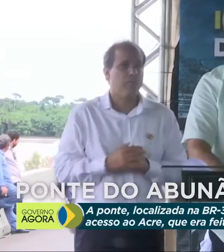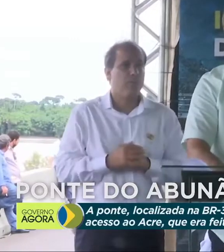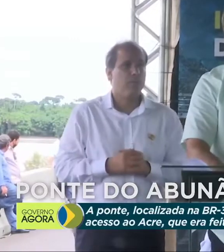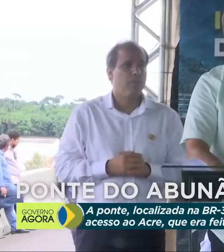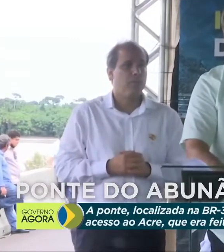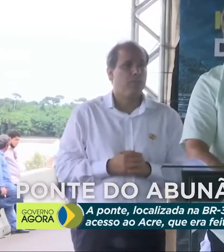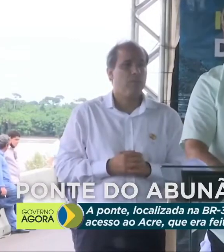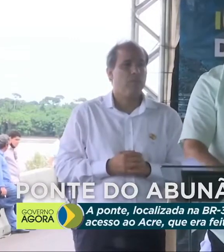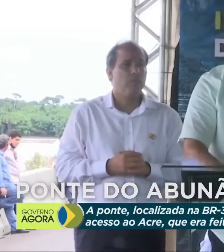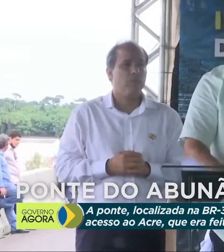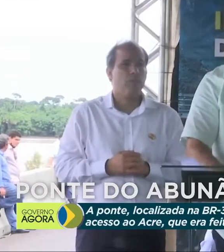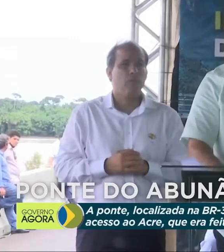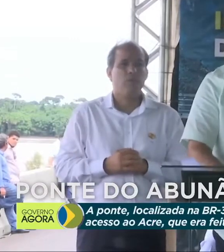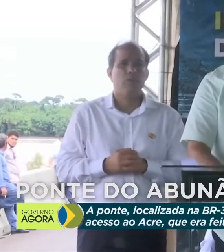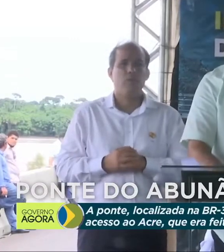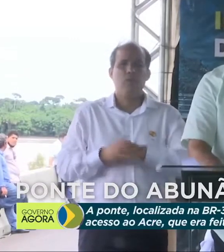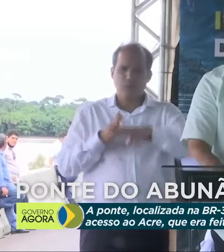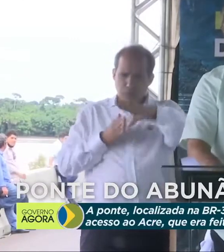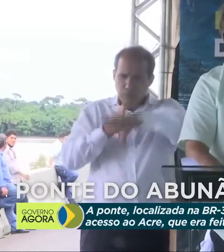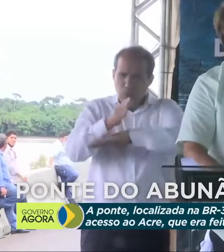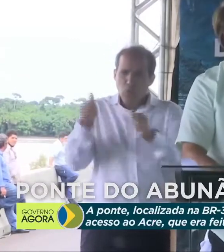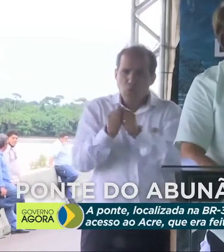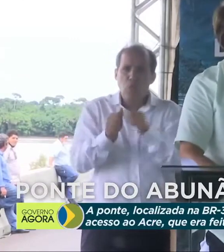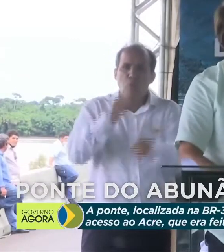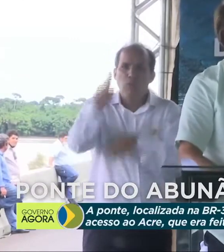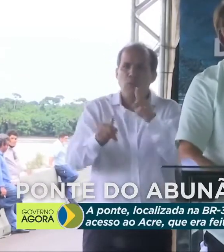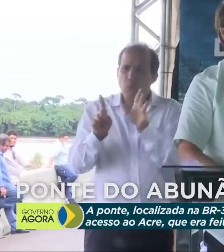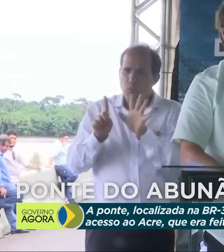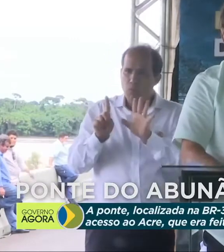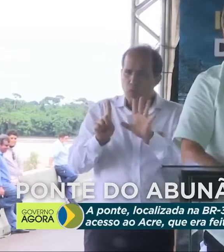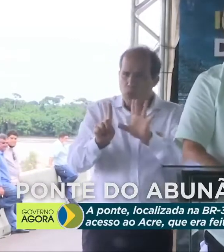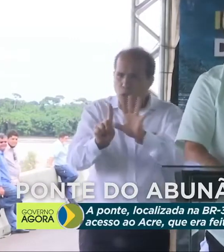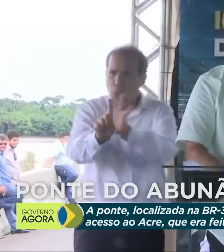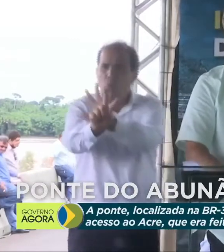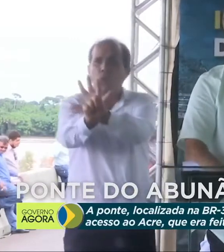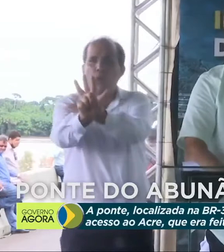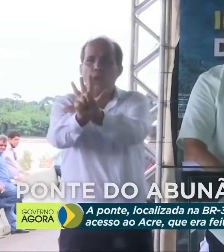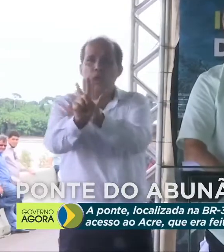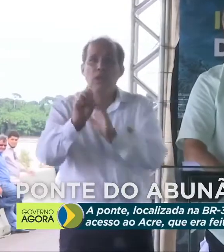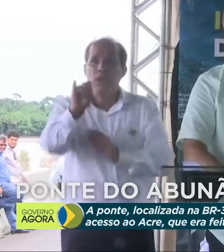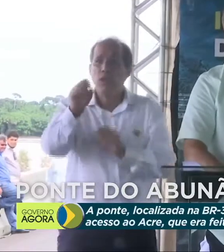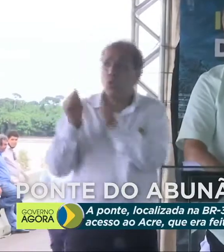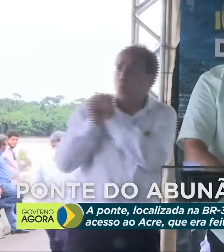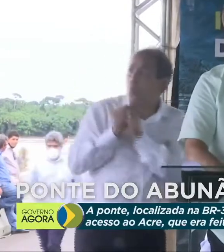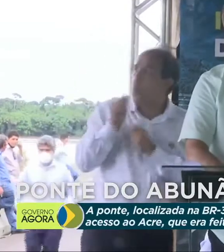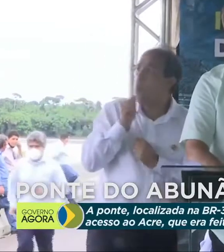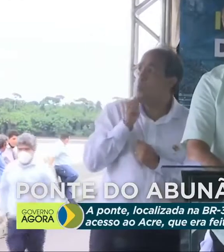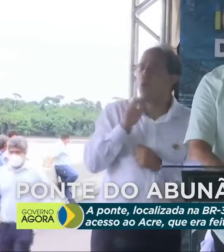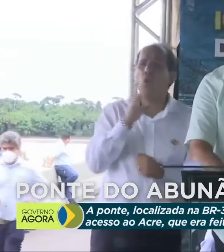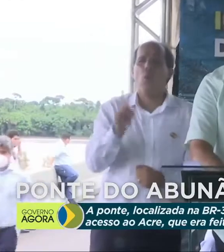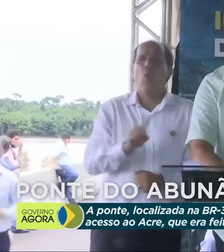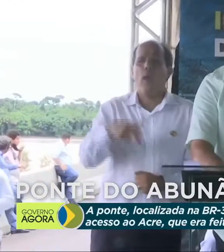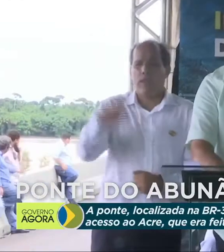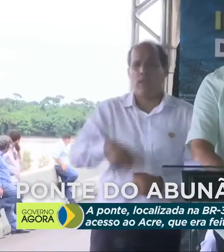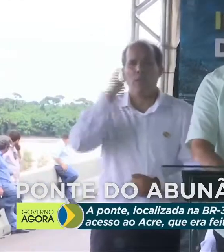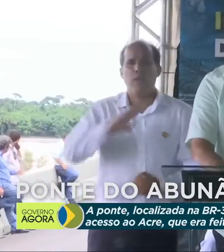É estar no meio do povo. Quem não caminha no meio de vocês, não conhece o Brasil.